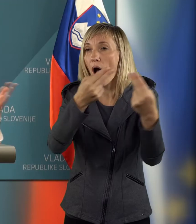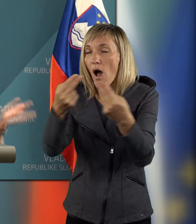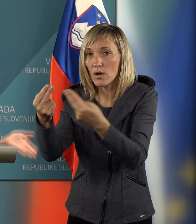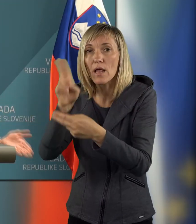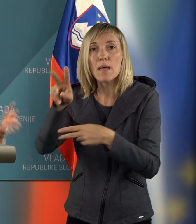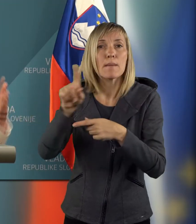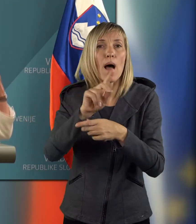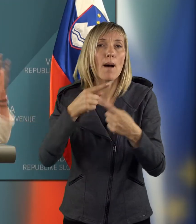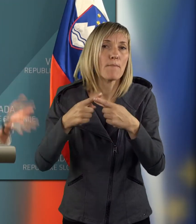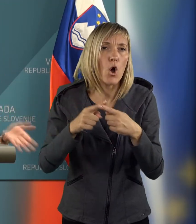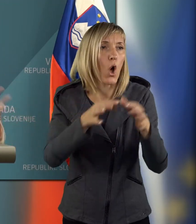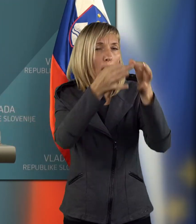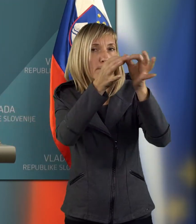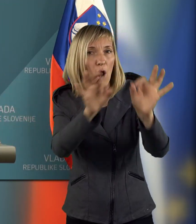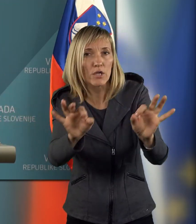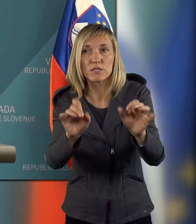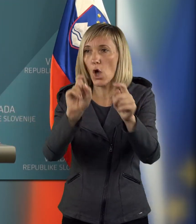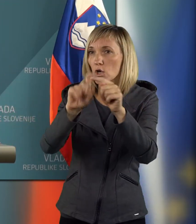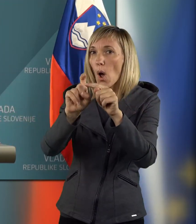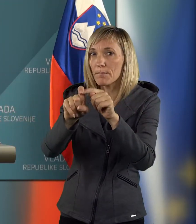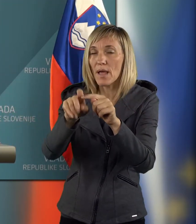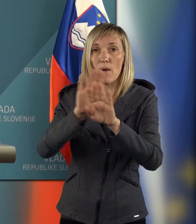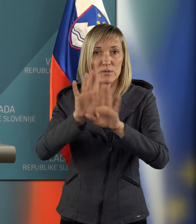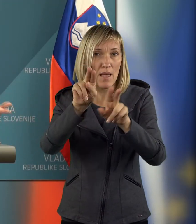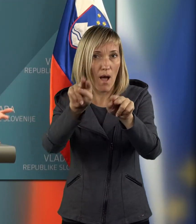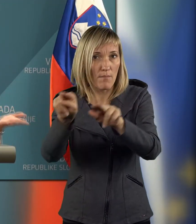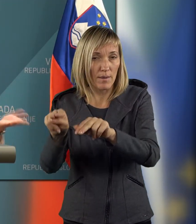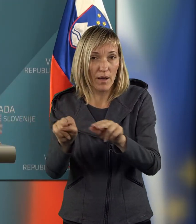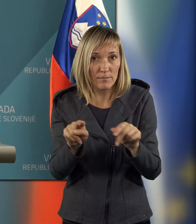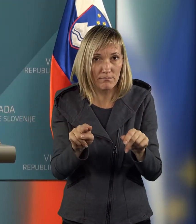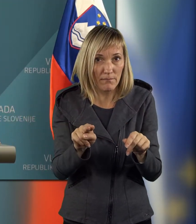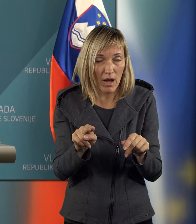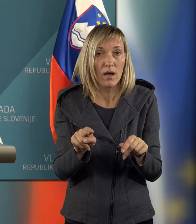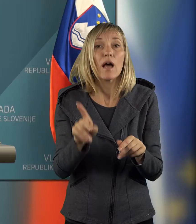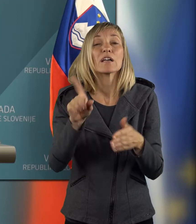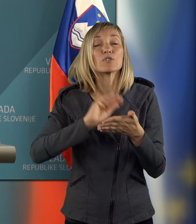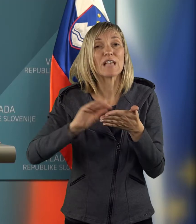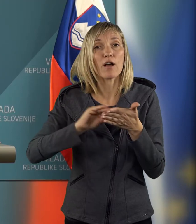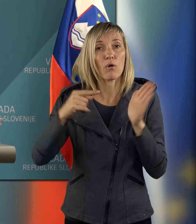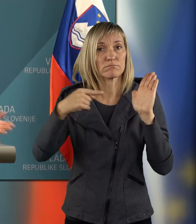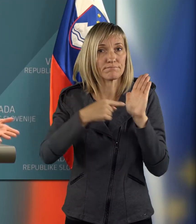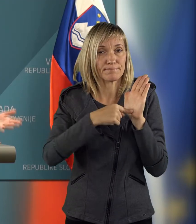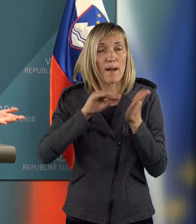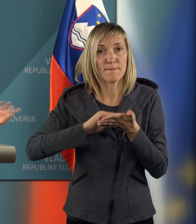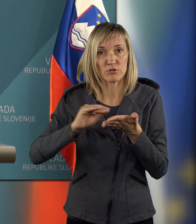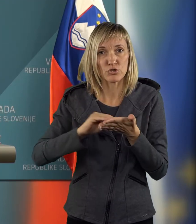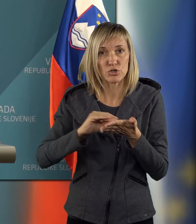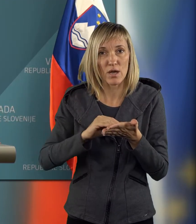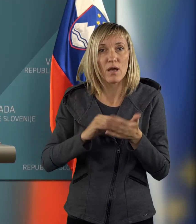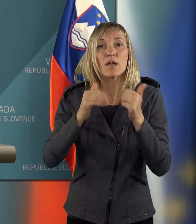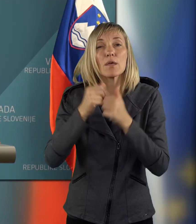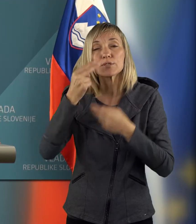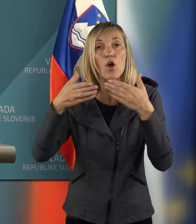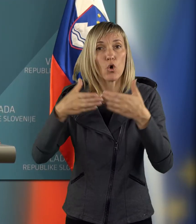ali izpolnjuje, ne vem, prostore, oprema in vse te pogoje, ki jih zakon predpiše. Posebna